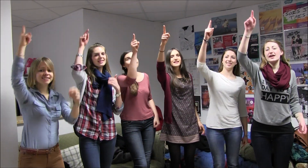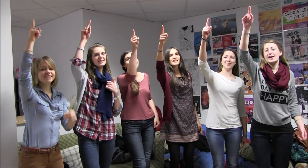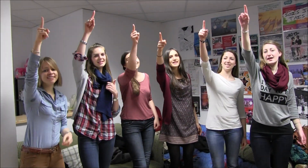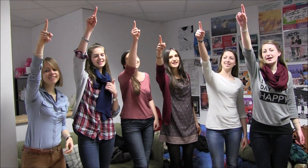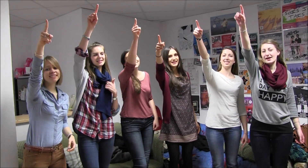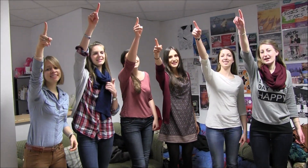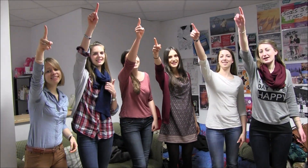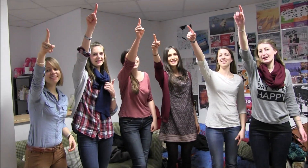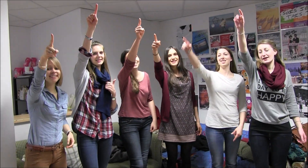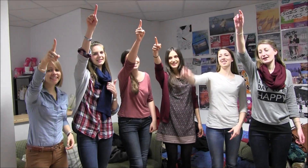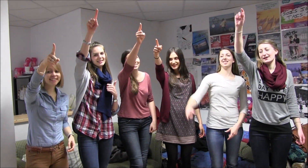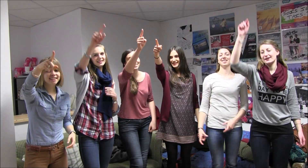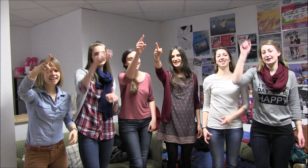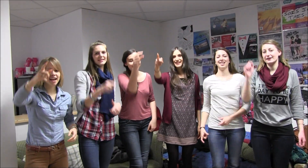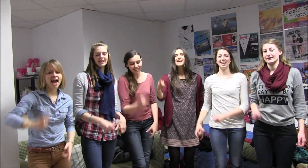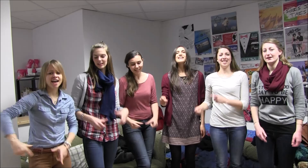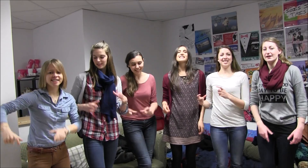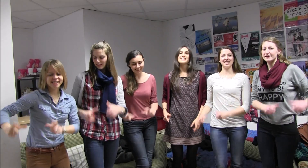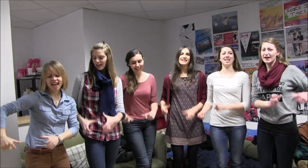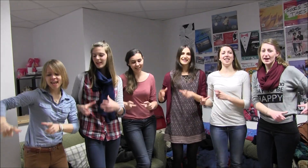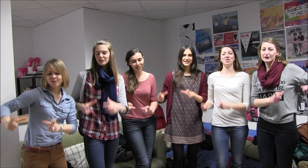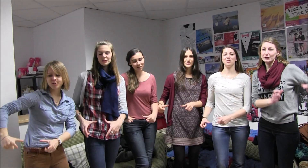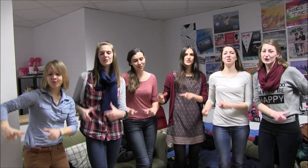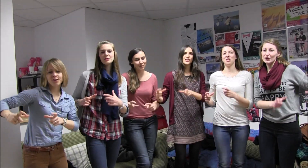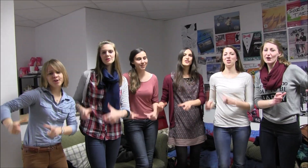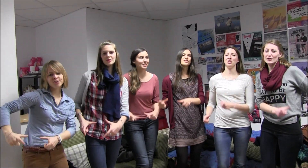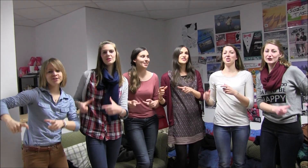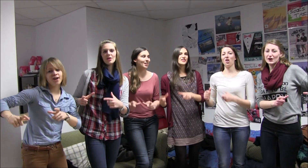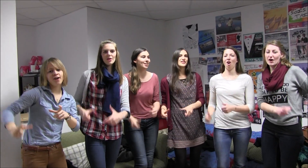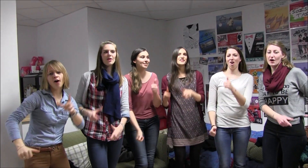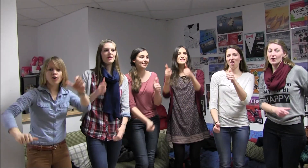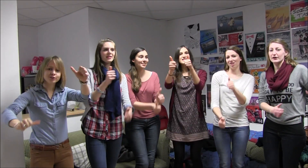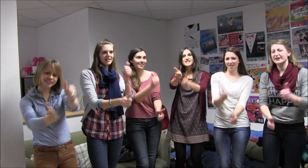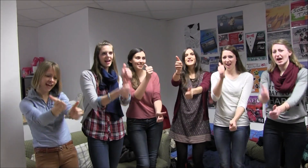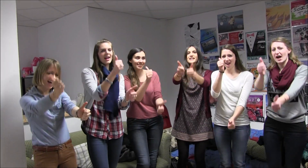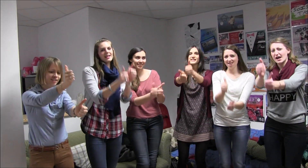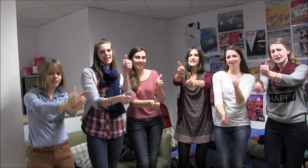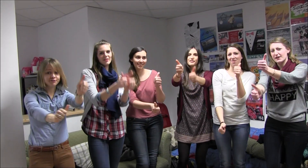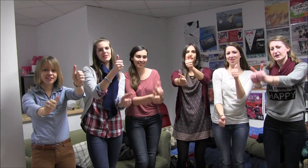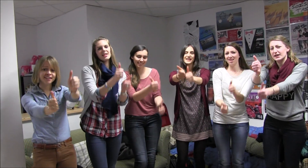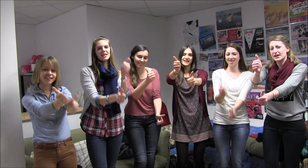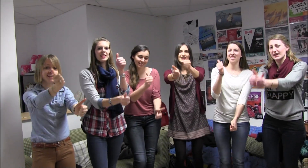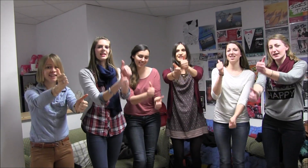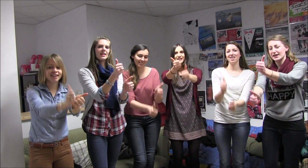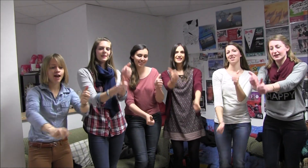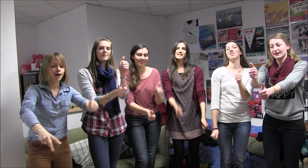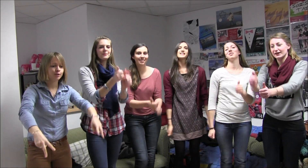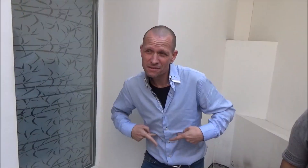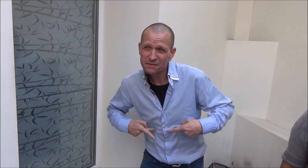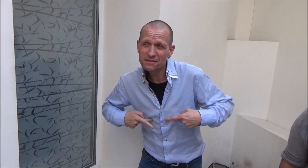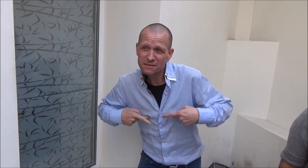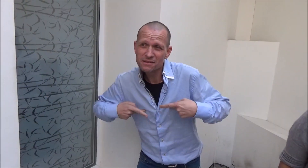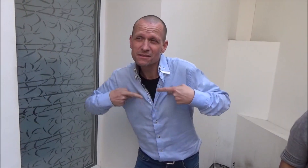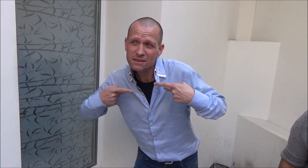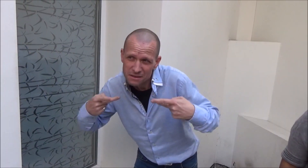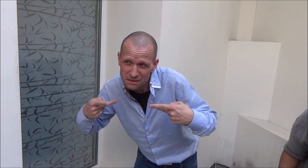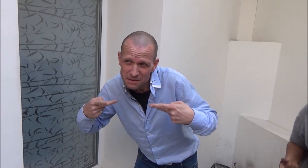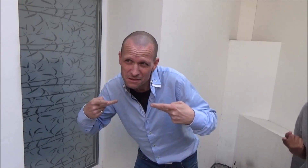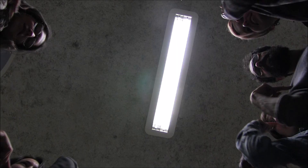c'est une chance inouïe Toute ta vie,